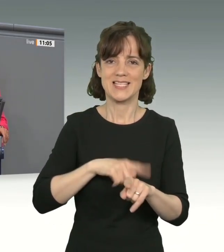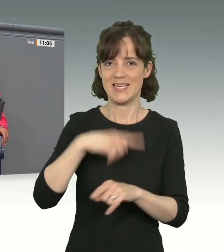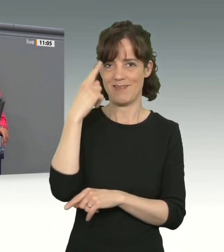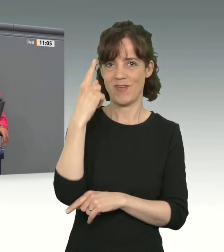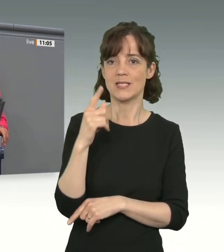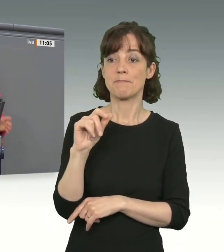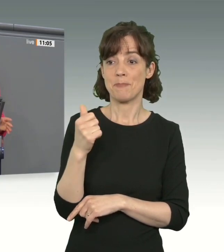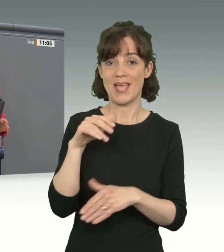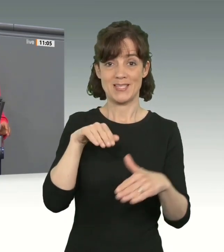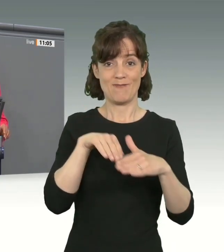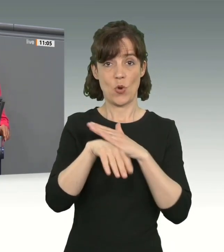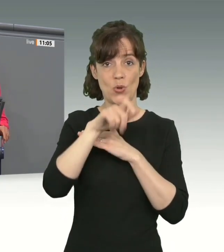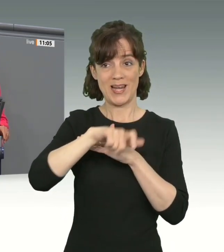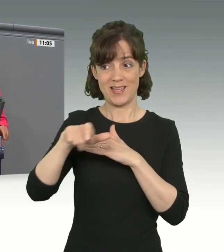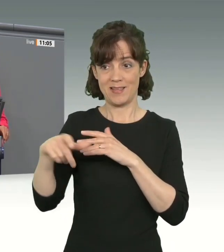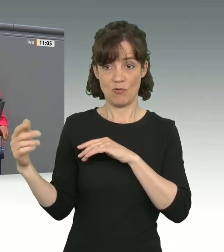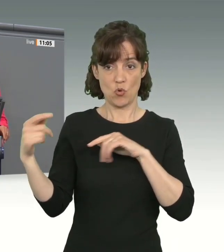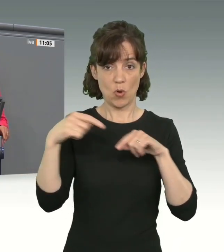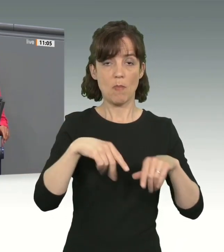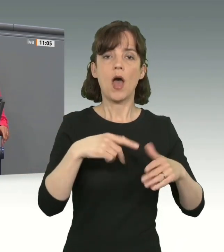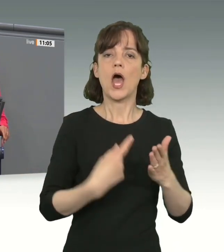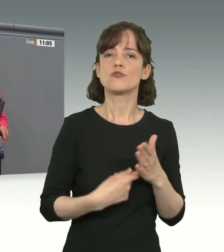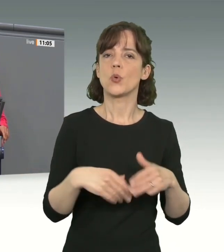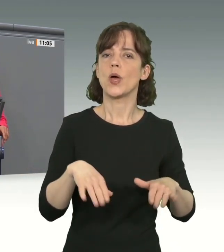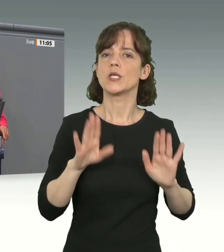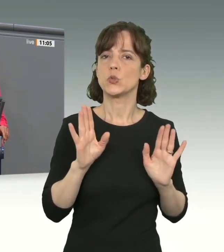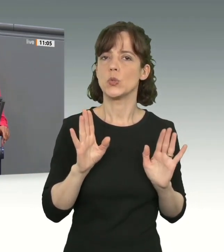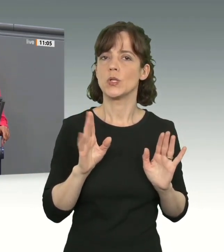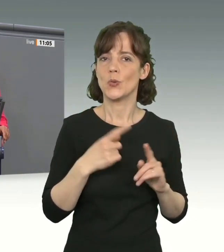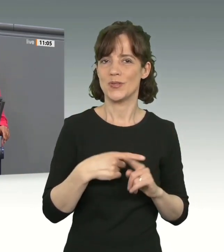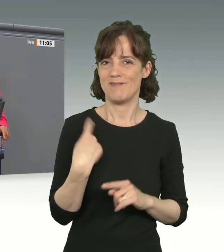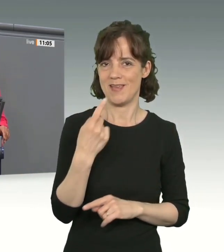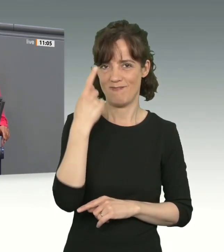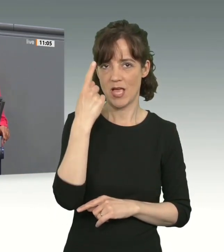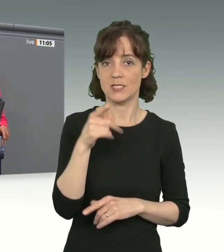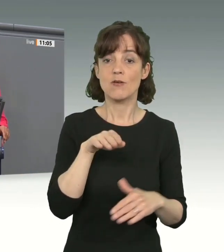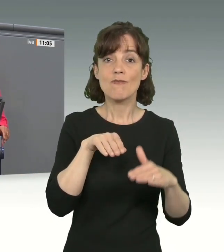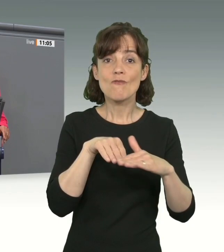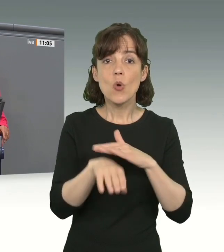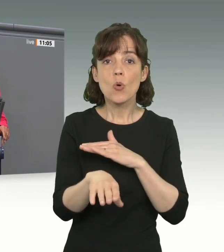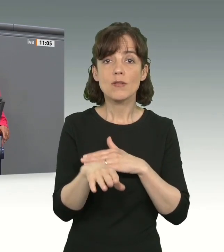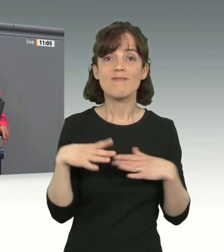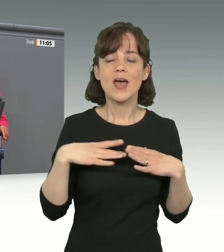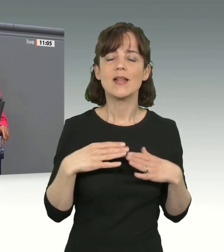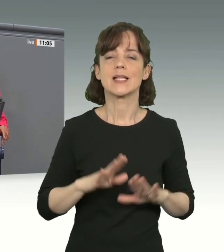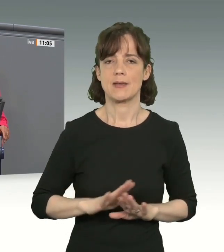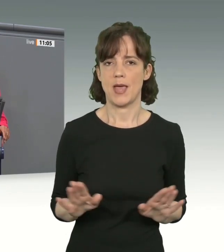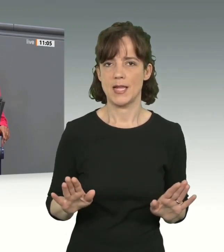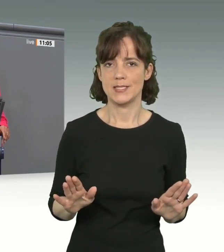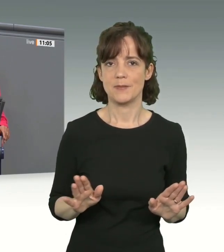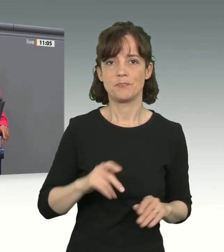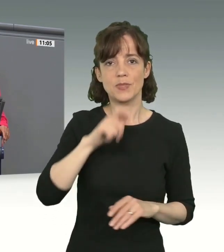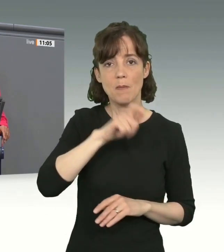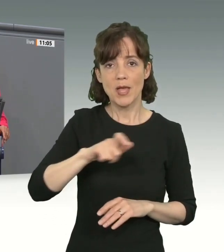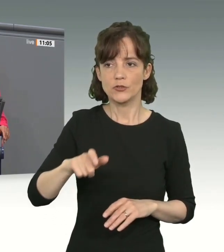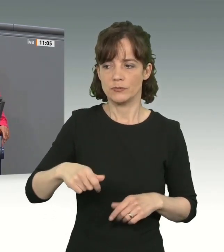meisten Geflüchteten sehr wohl einen Anspruch auf Asyl haben. Und wir wissen, eine Flucht ist niemals freiwillig. Menschen werden